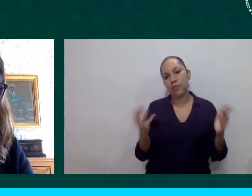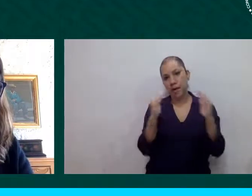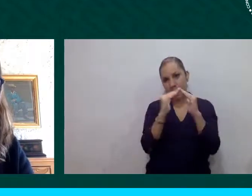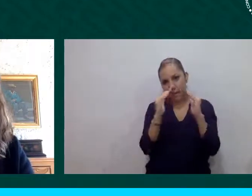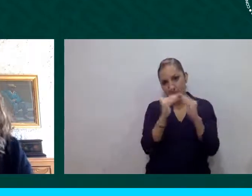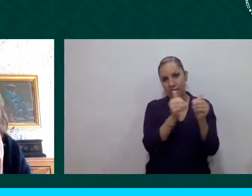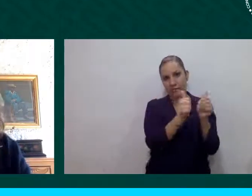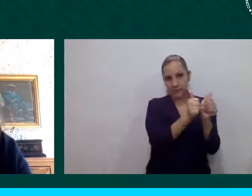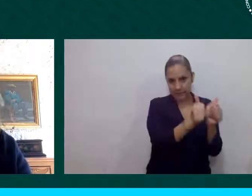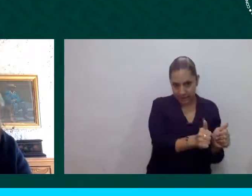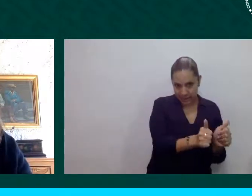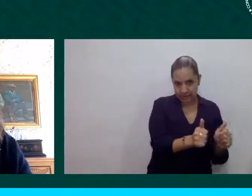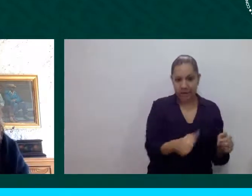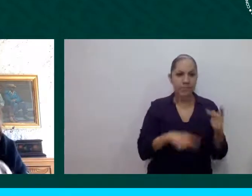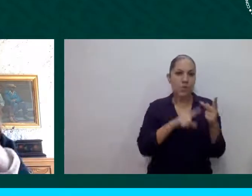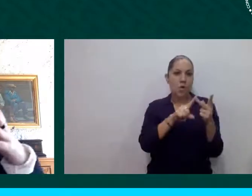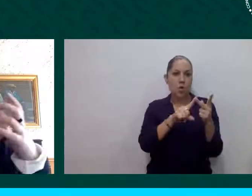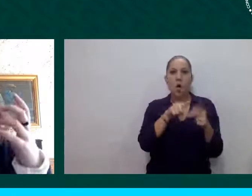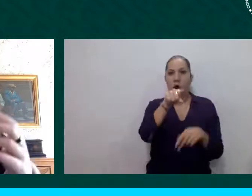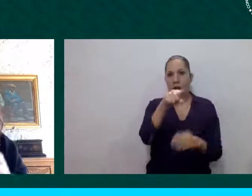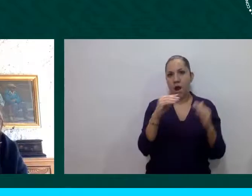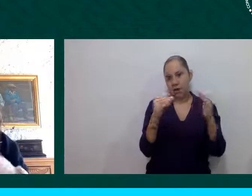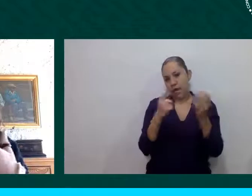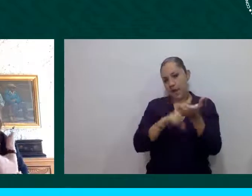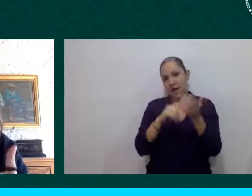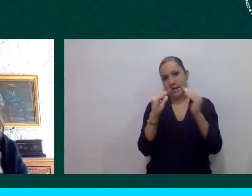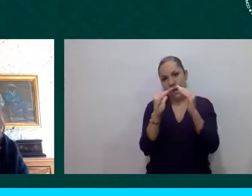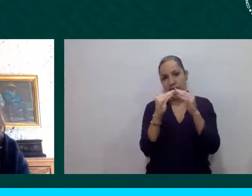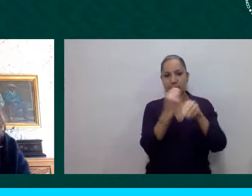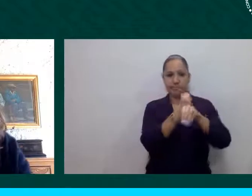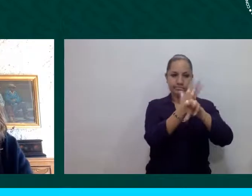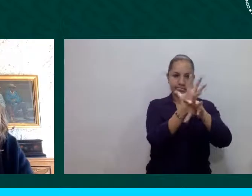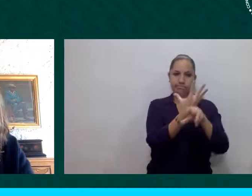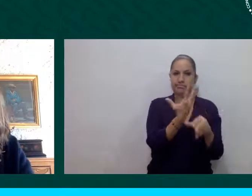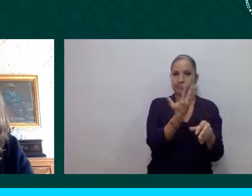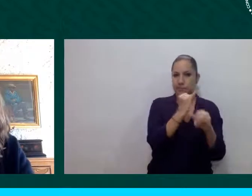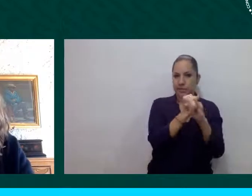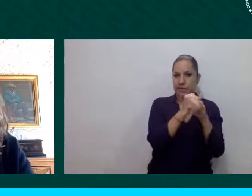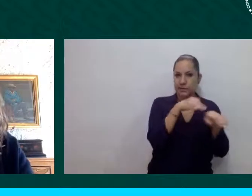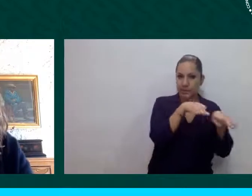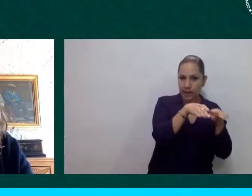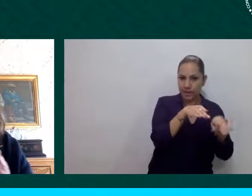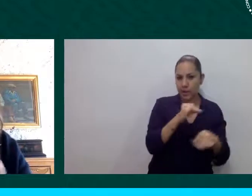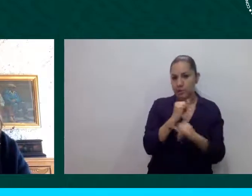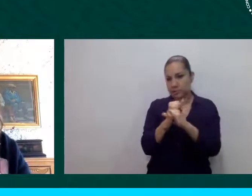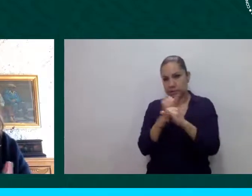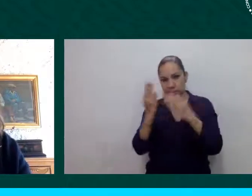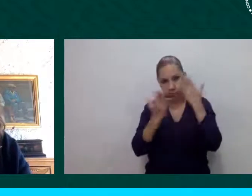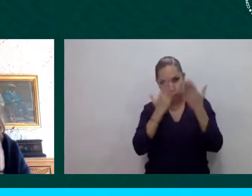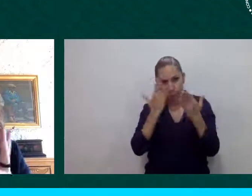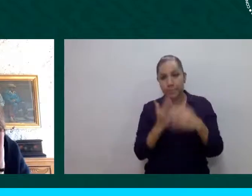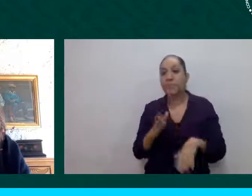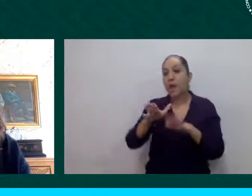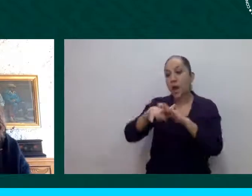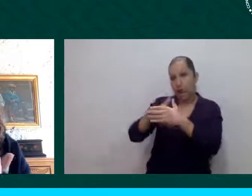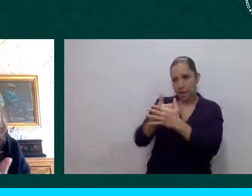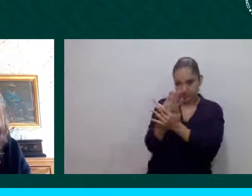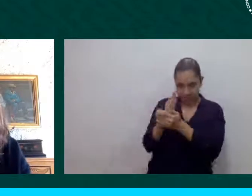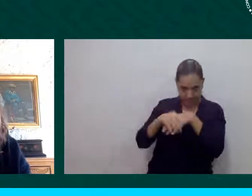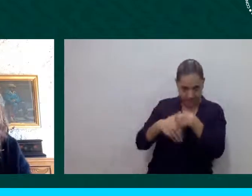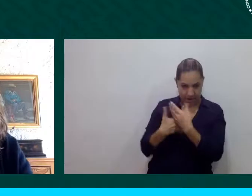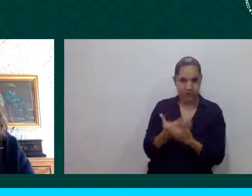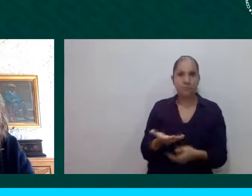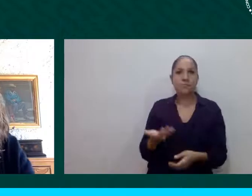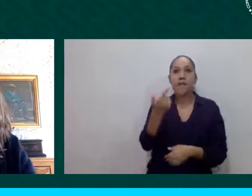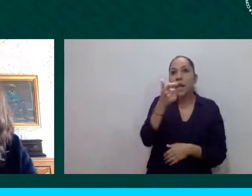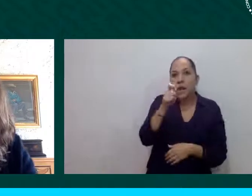teleescuela, lavarse las manos, utilizar el cubrebocas, utilizar el gel, por ejemplo. Pues este tipo de medidas que en apariencia son